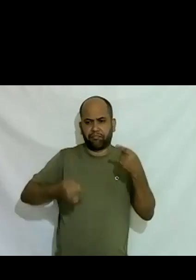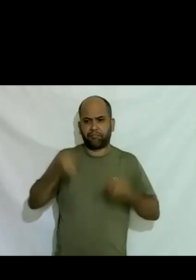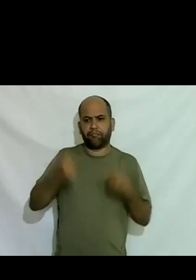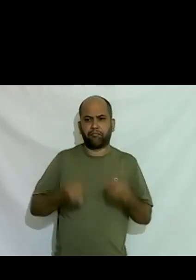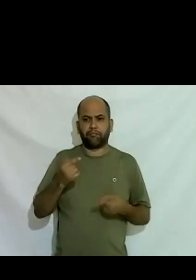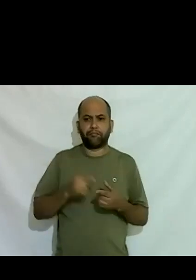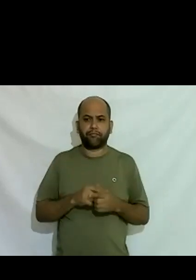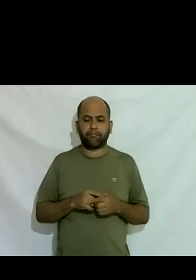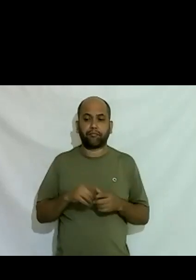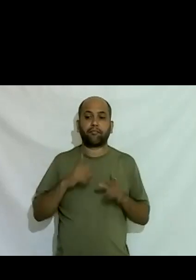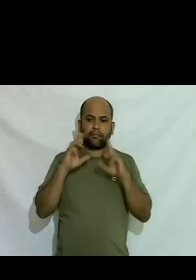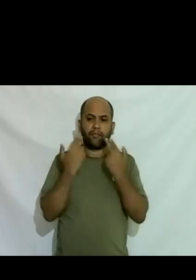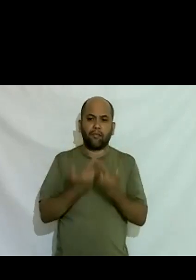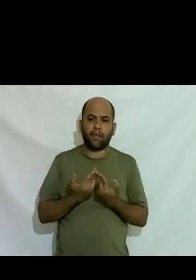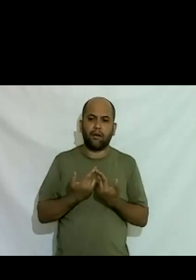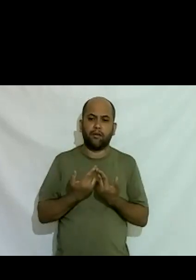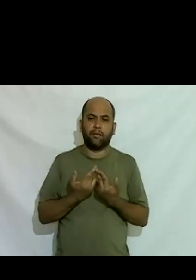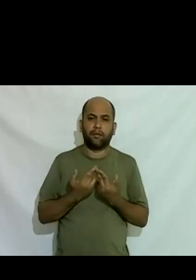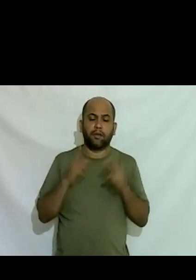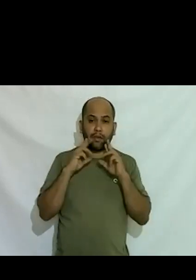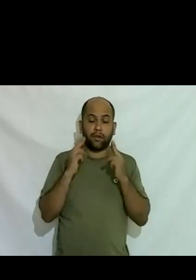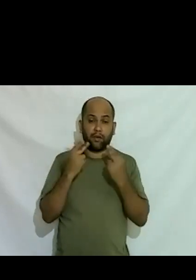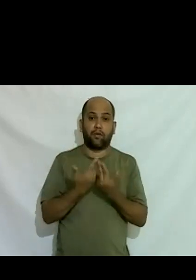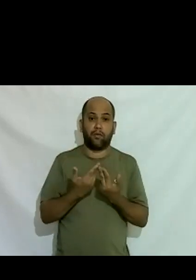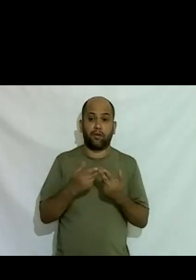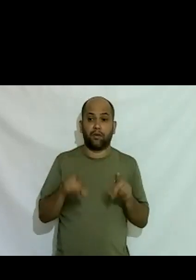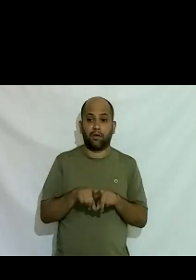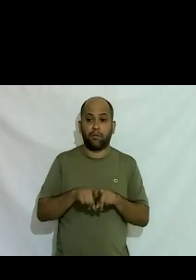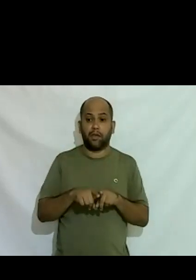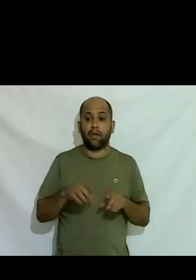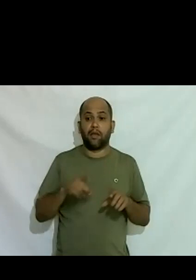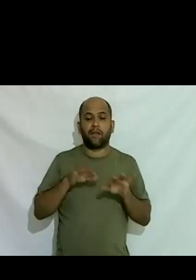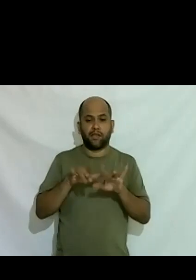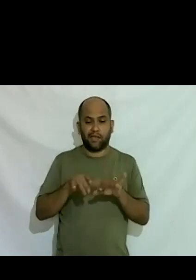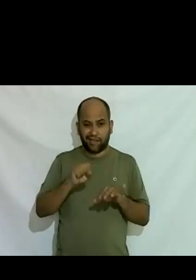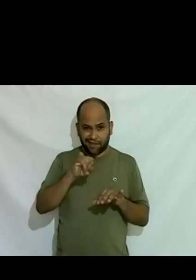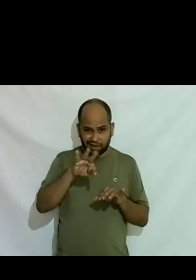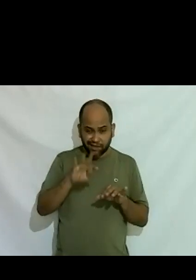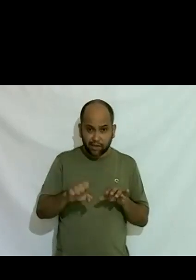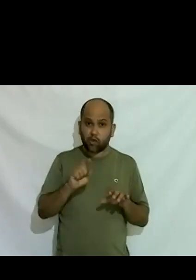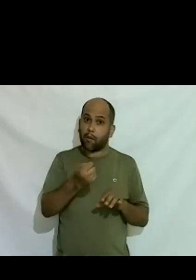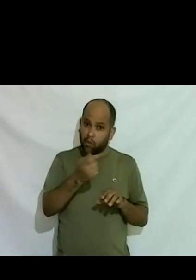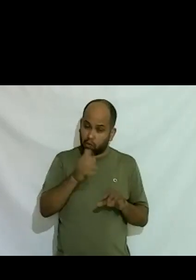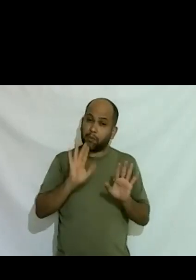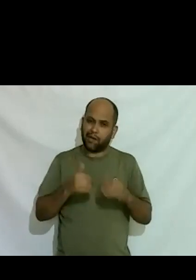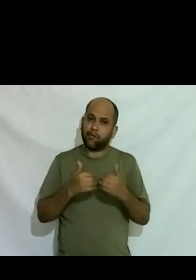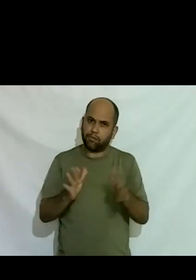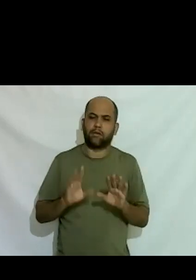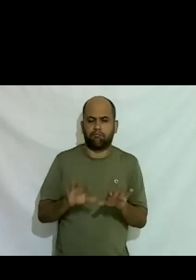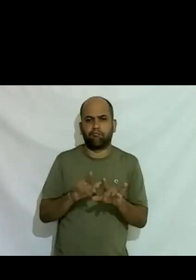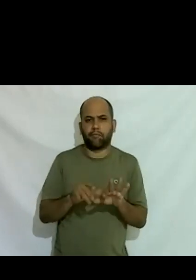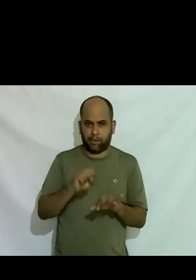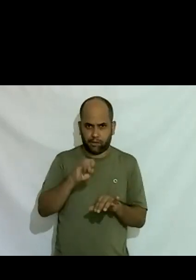nessas reuniões eu disse só fazer o site é pouco mas é o primeiro passo vamos fazer o site